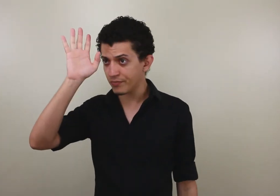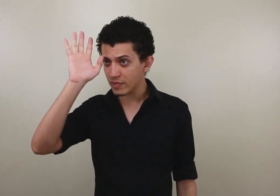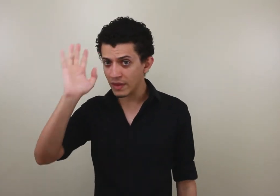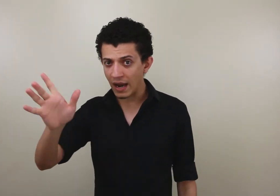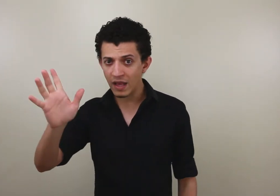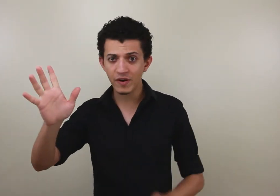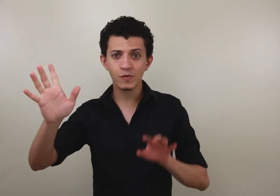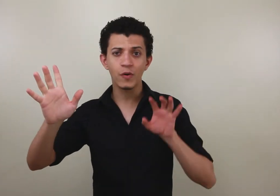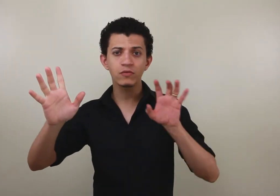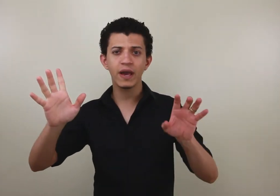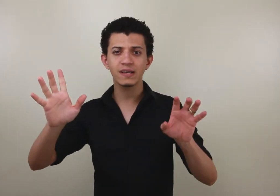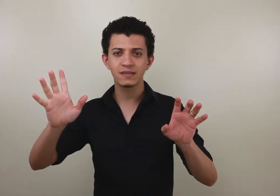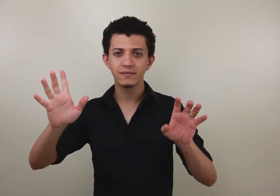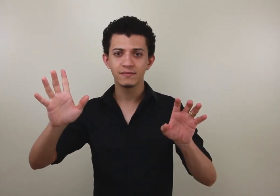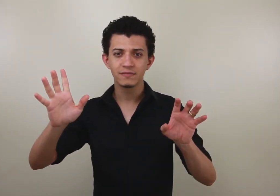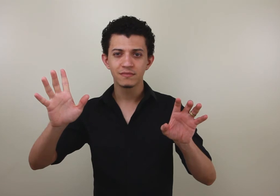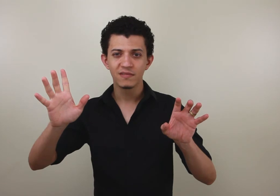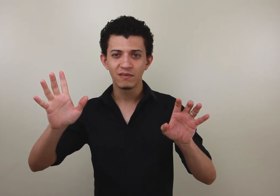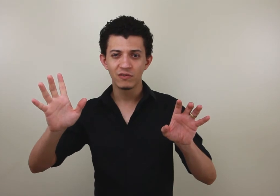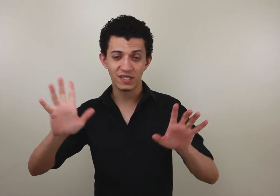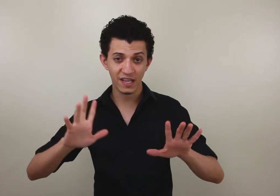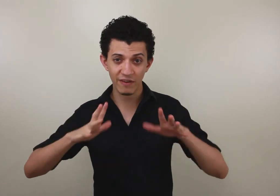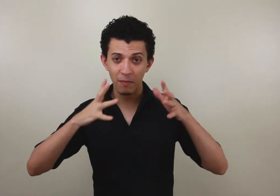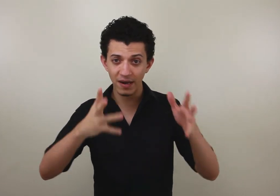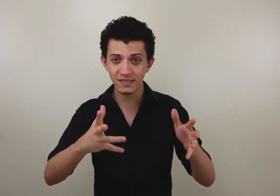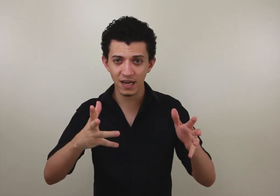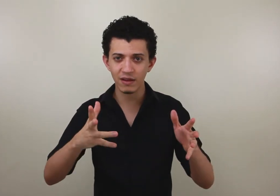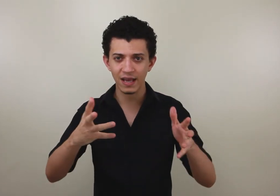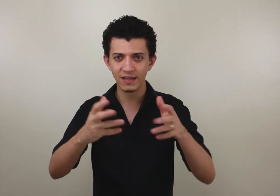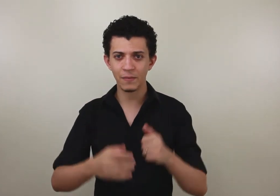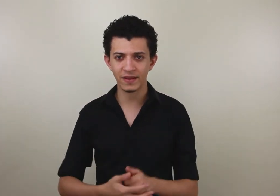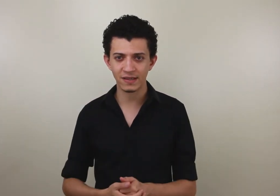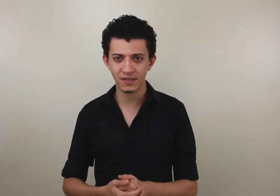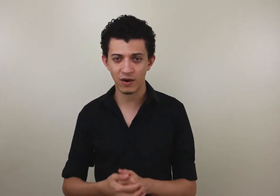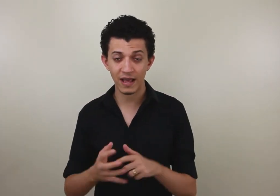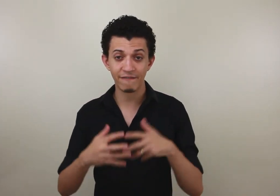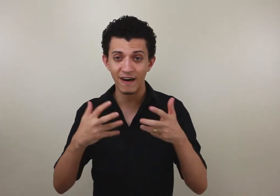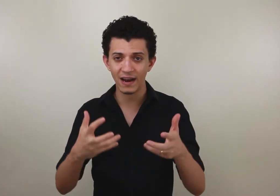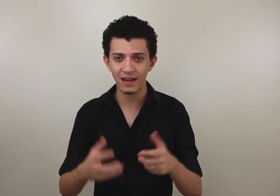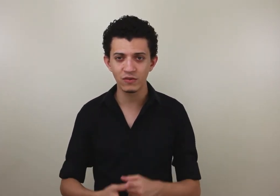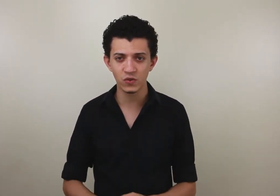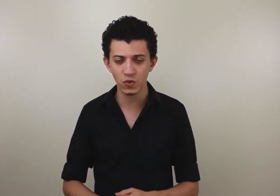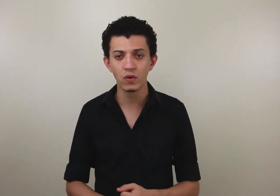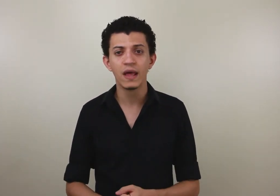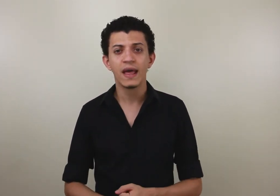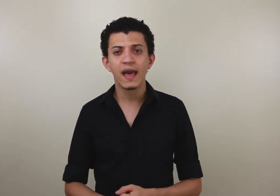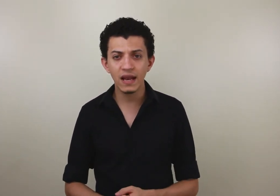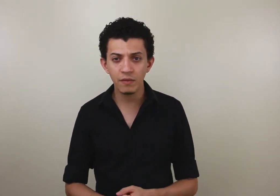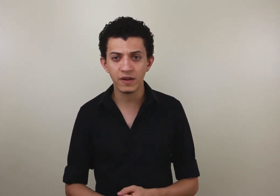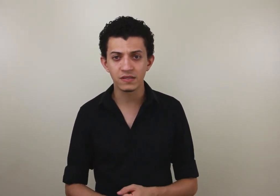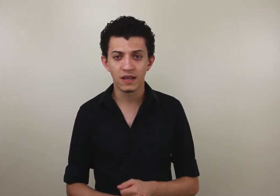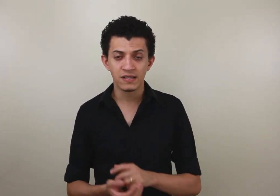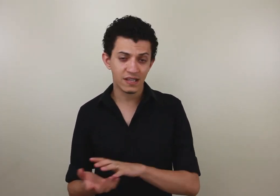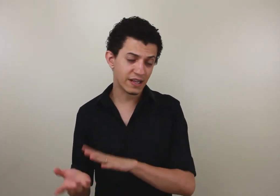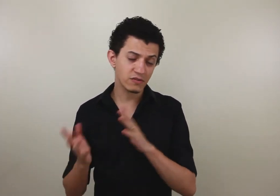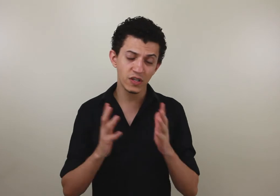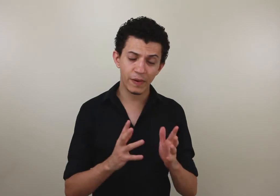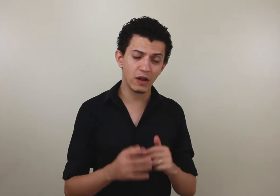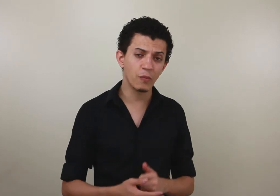da libras para o português, você está verbalizando aquela interpretação, aquela fala ali do surdo em libras, você está traduzindo para a língua